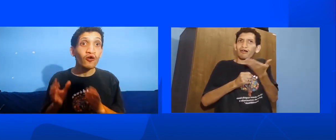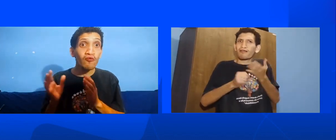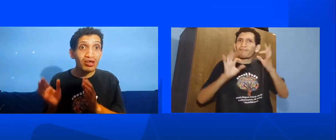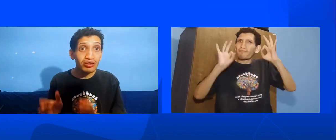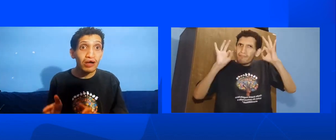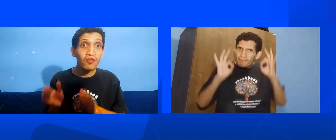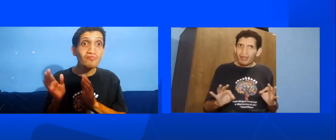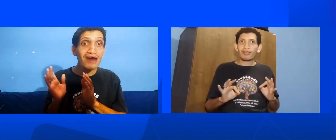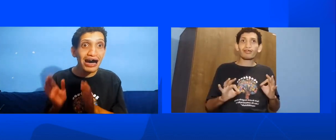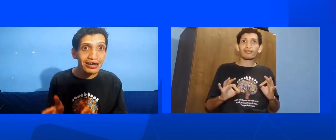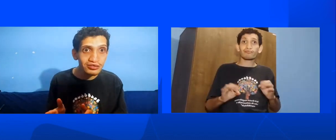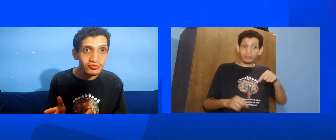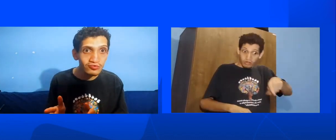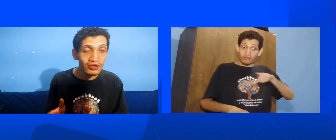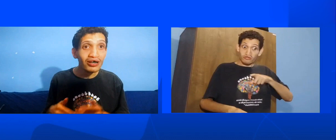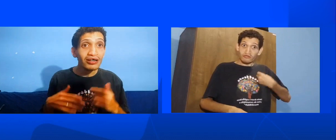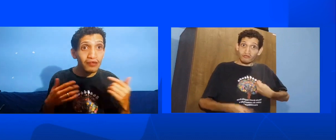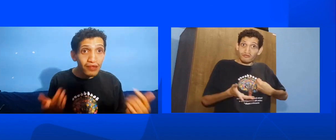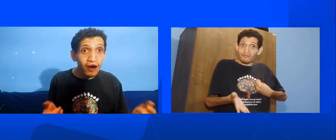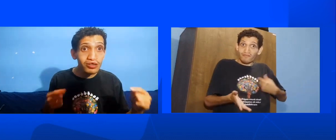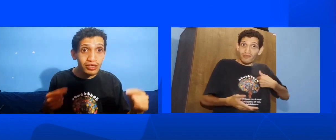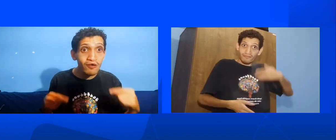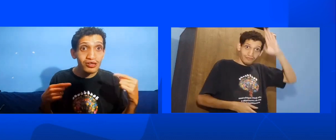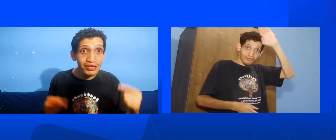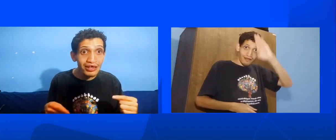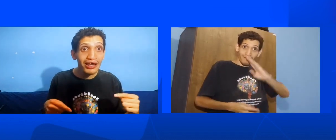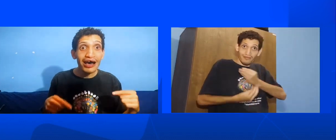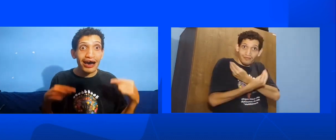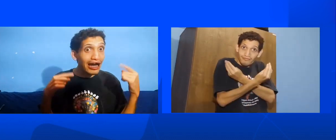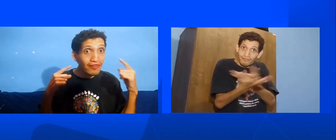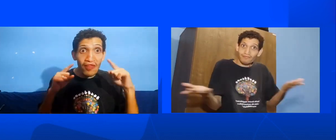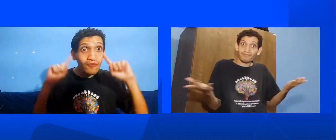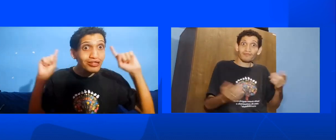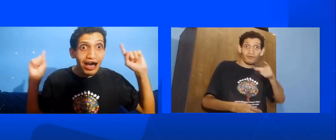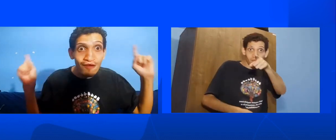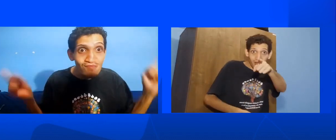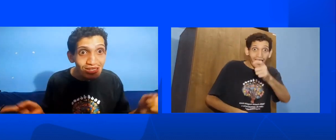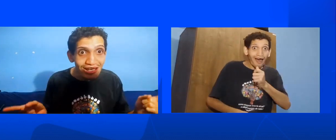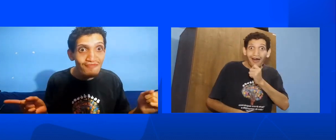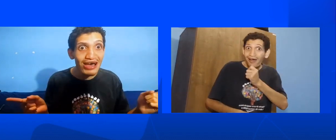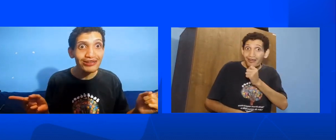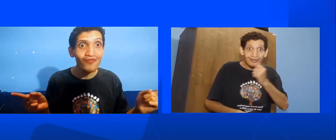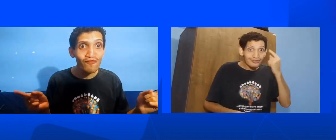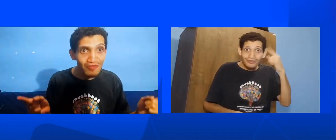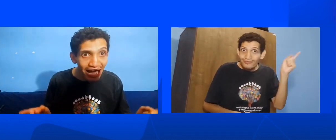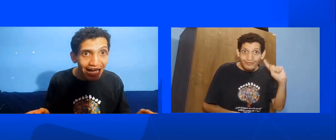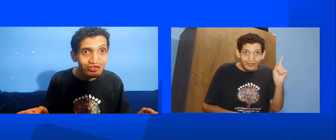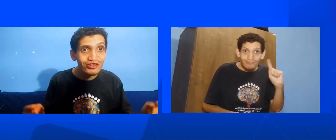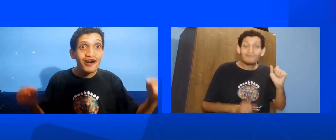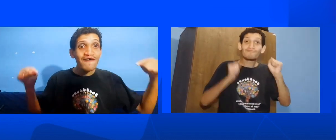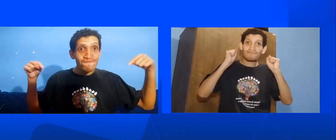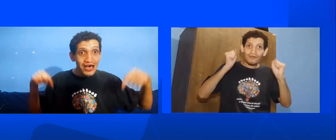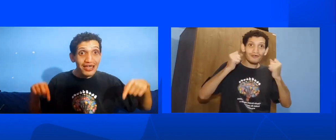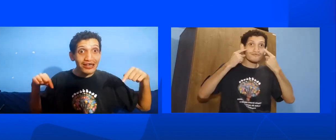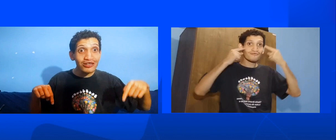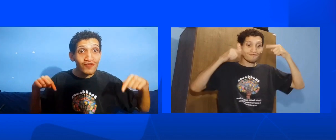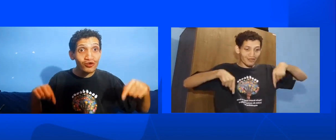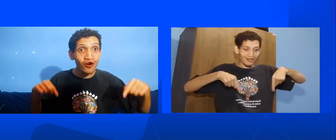Começando no básico Então se você ainda não sabia Dessa novidade Venha aqui nos